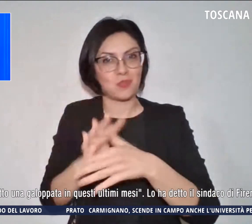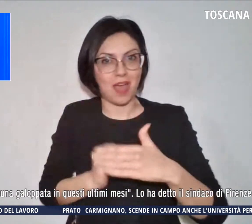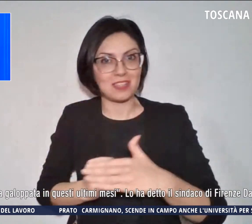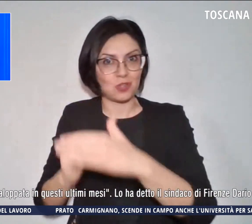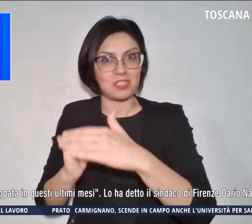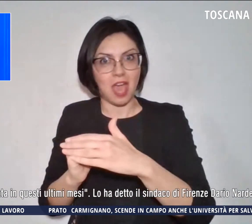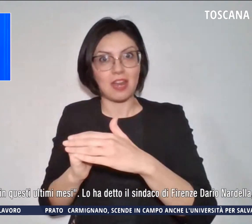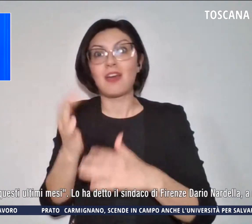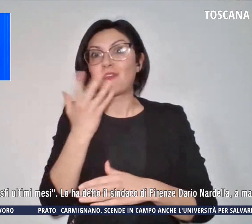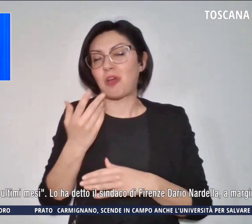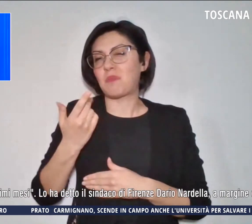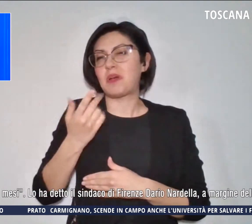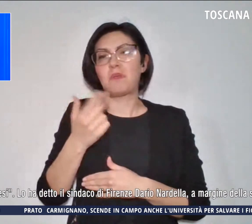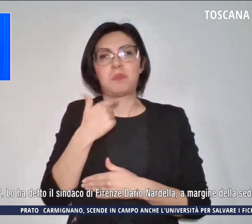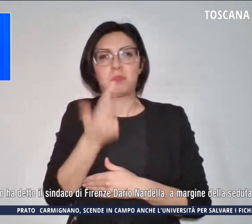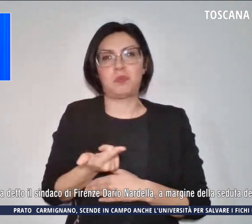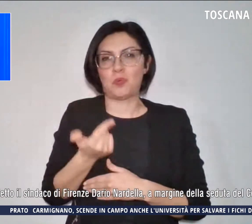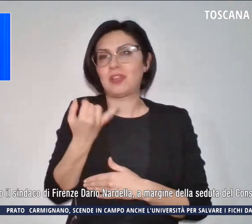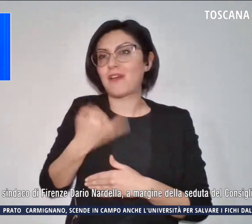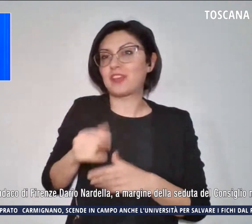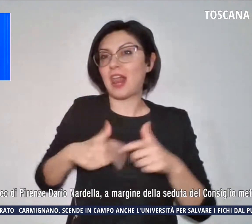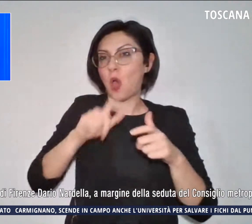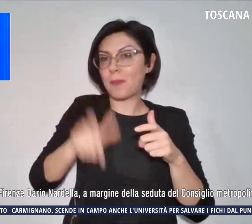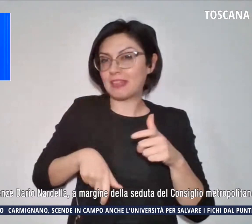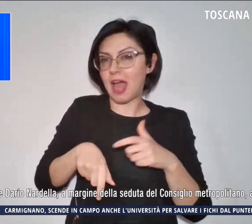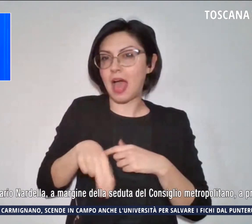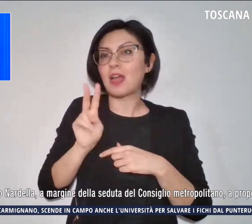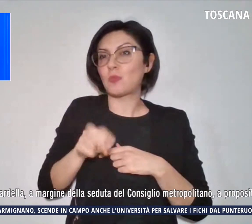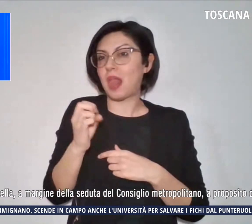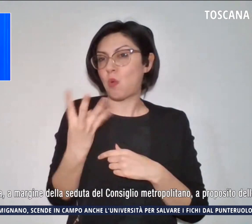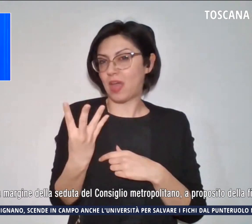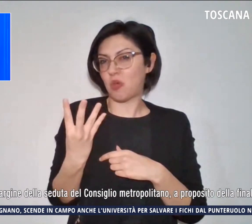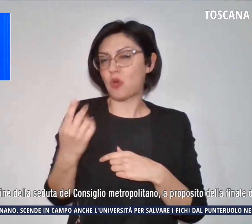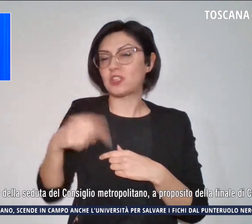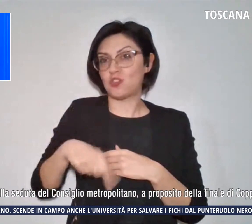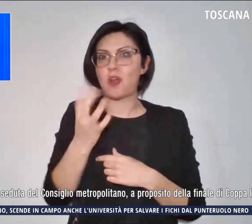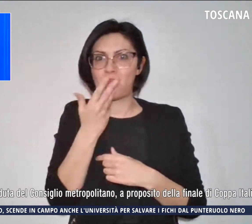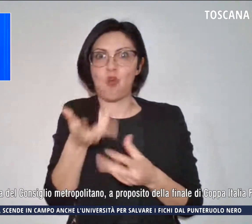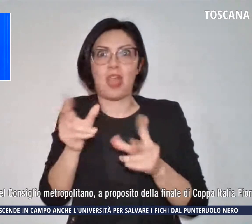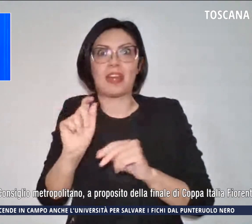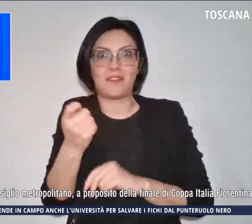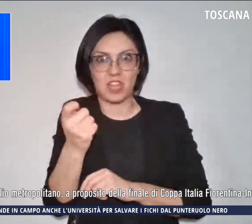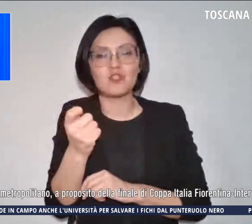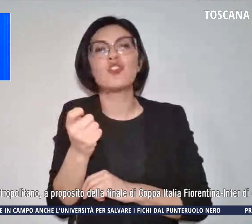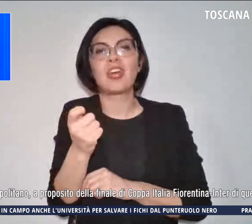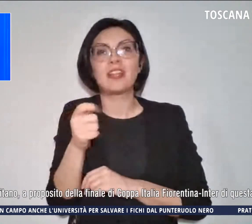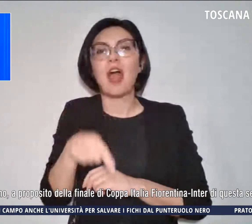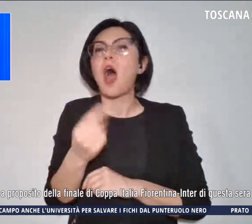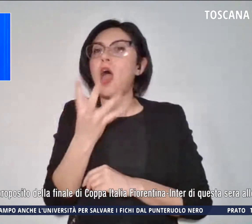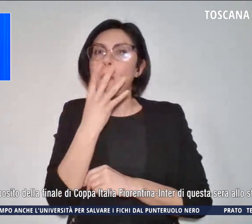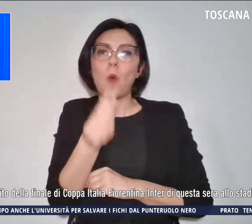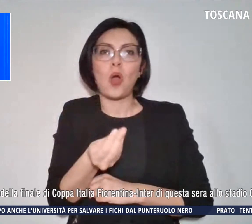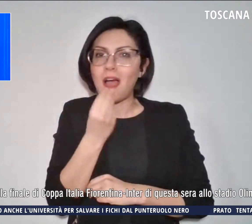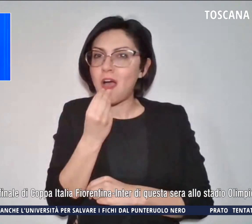brutta finale di Coppa Italia del 2014 e facciamo un grandissimo in bocca al lupo a questi